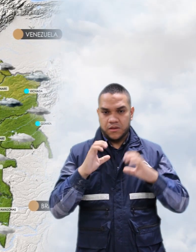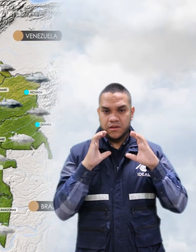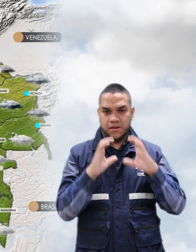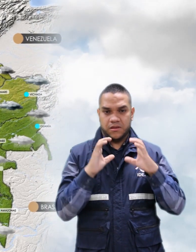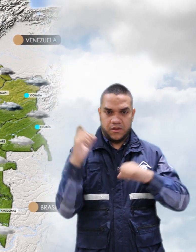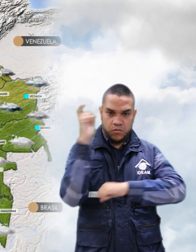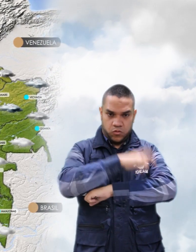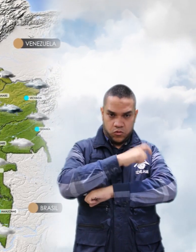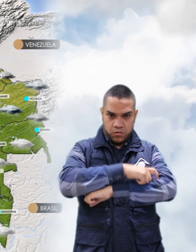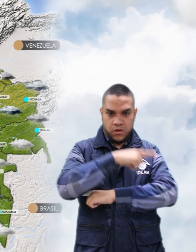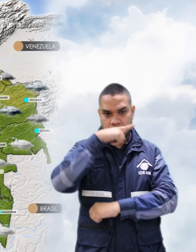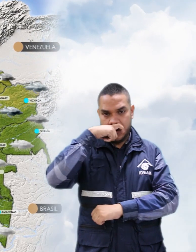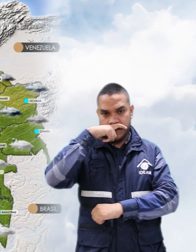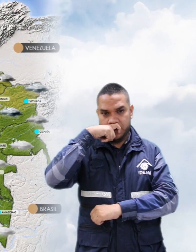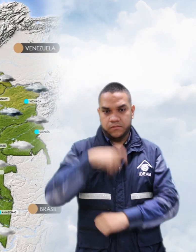y Amazonas.